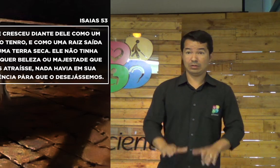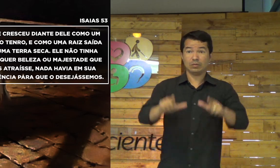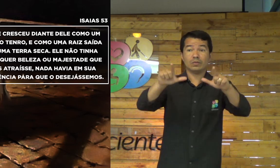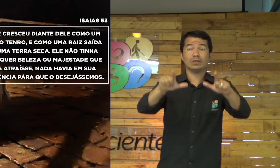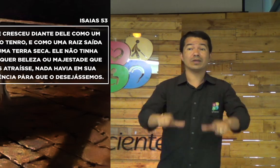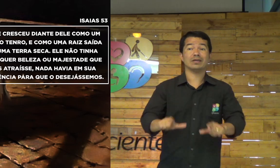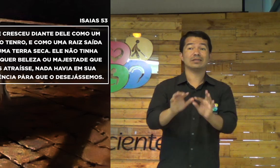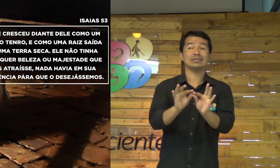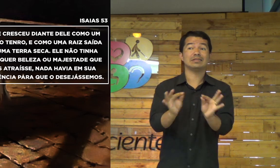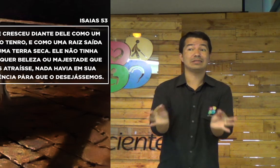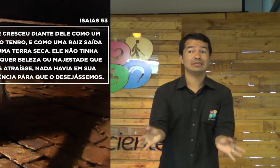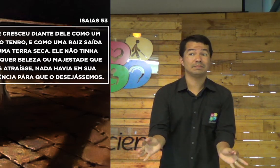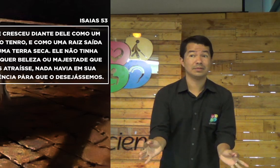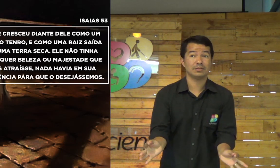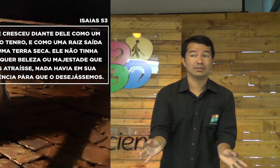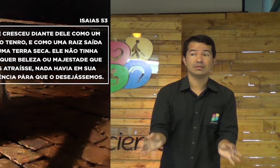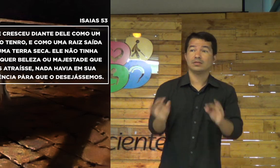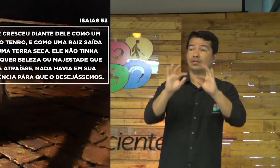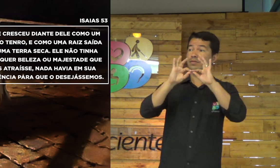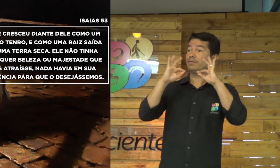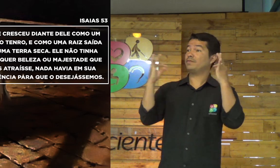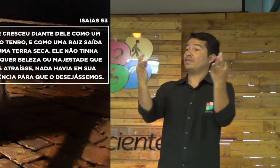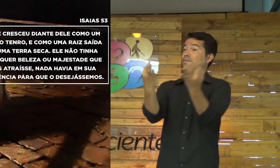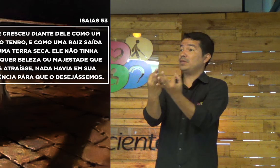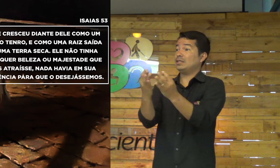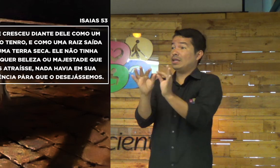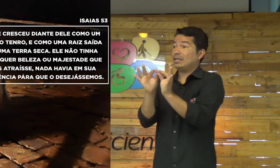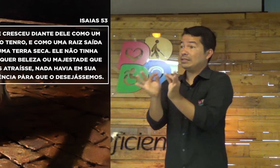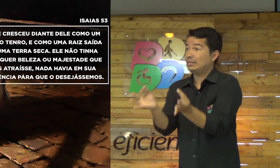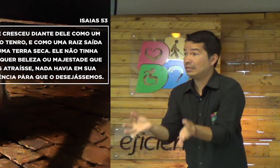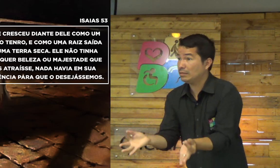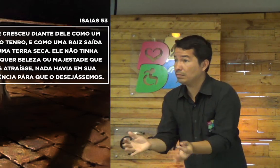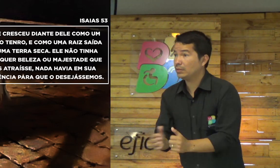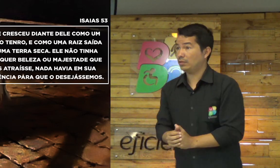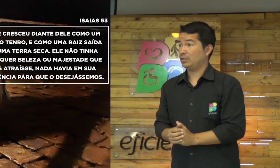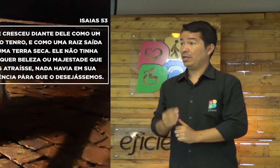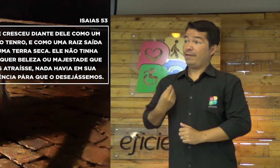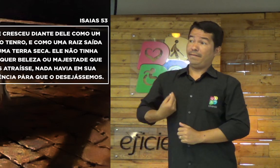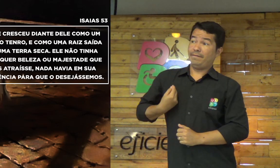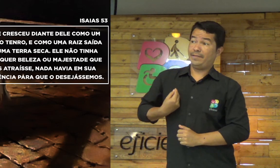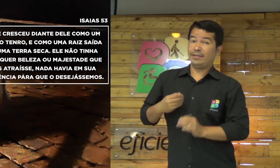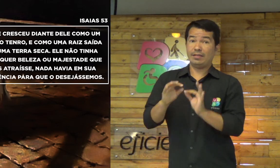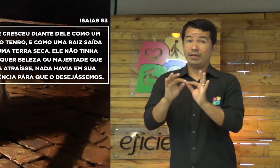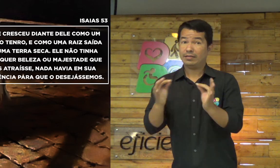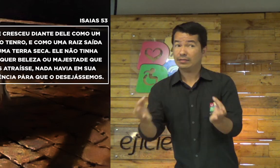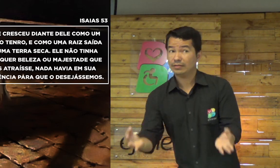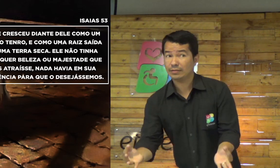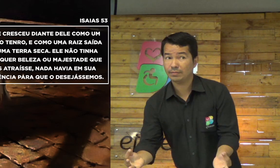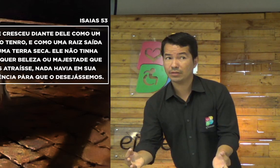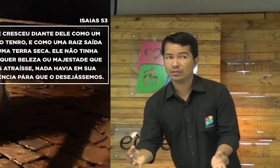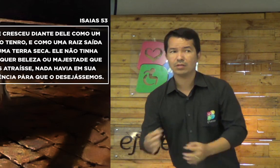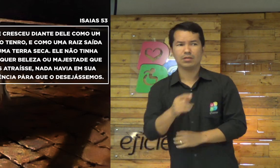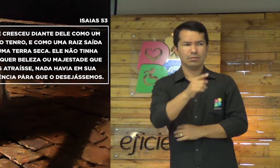que Jesus nasceria num lugar simples. Uma família simples. Teria uma vida simples.